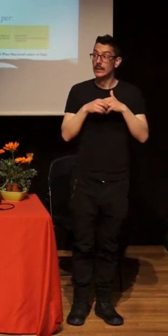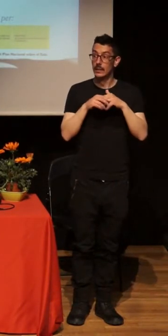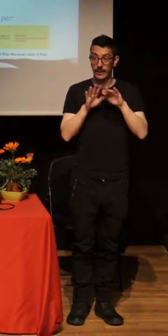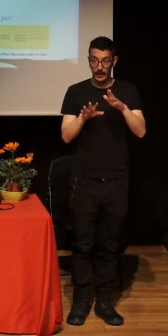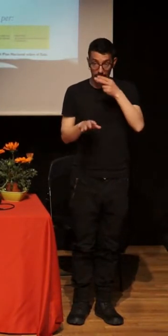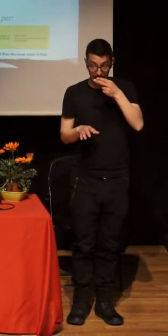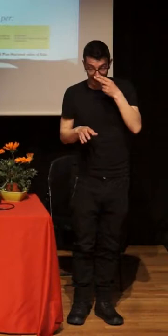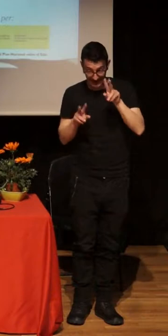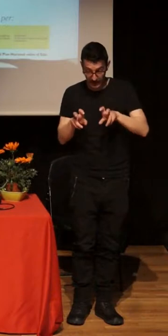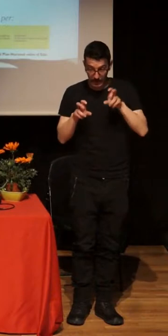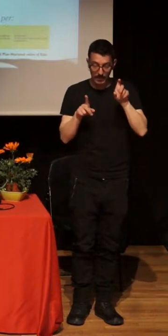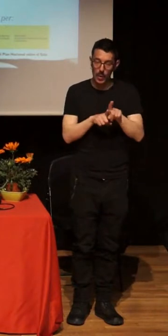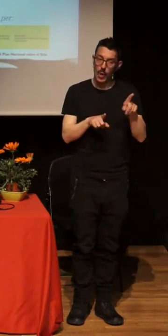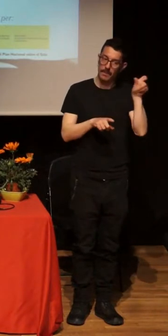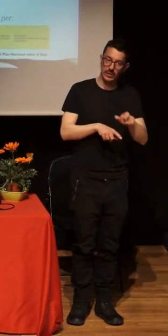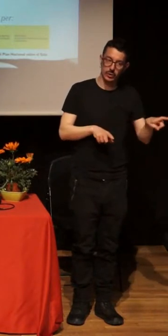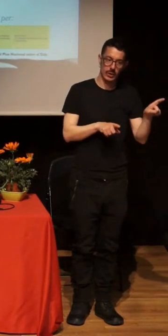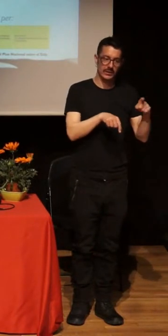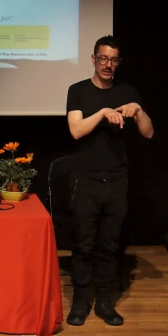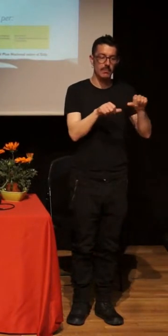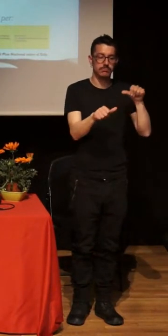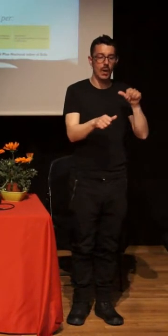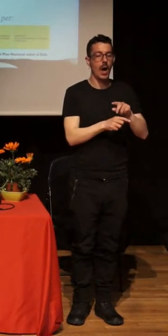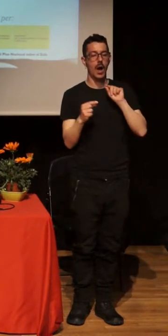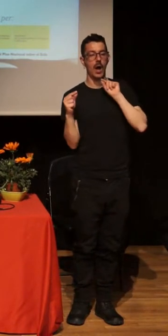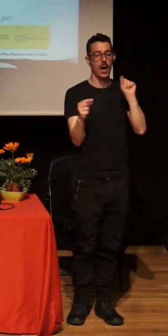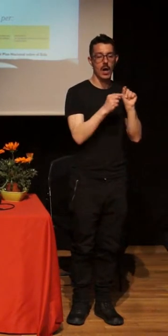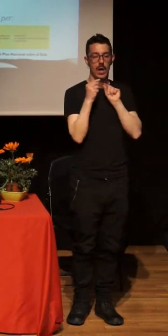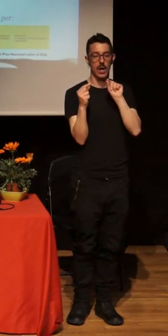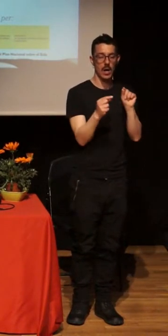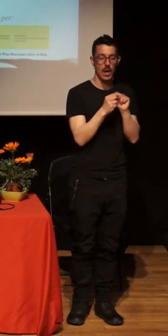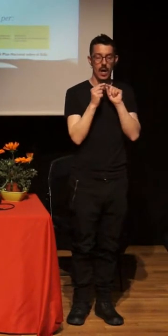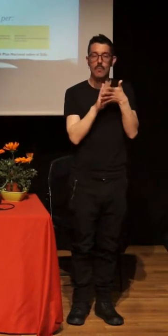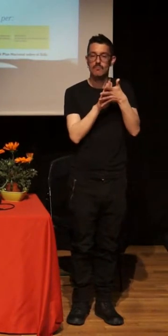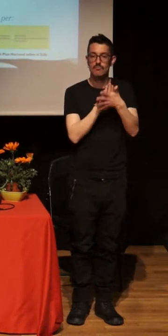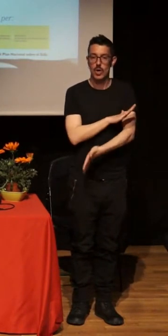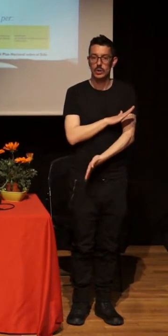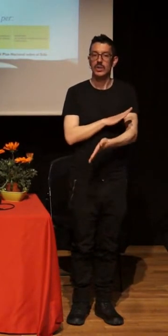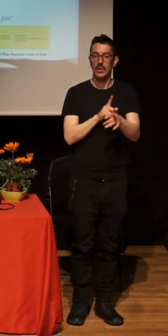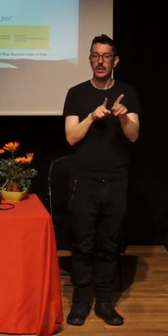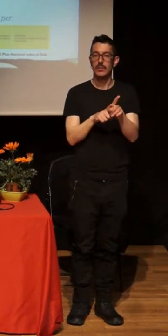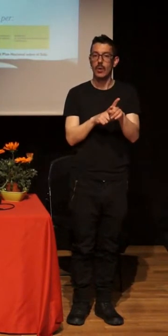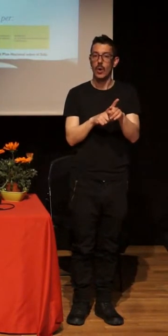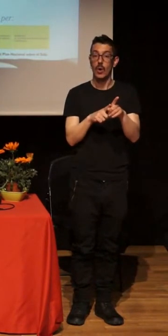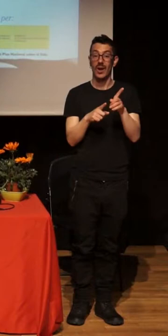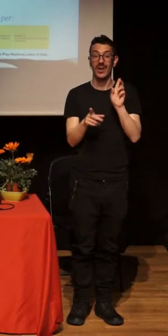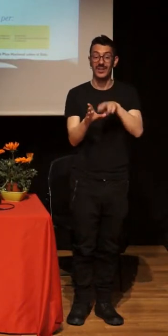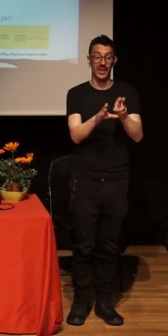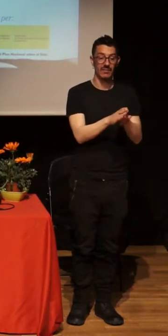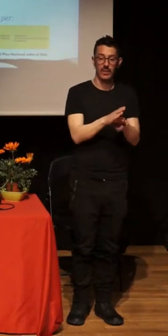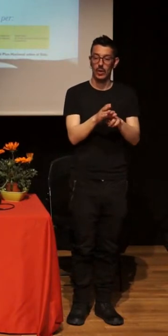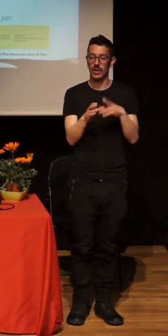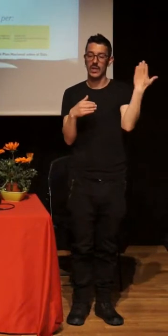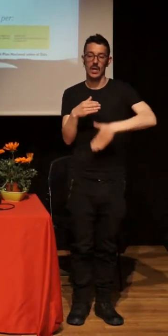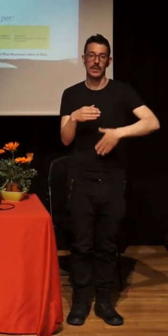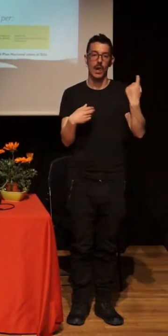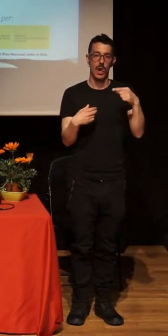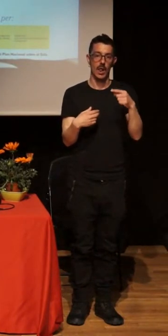llevábamos un cierto tiempo porque había una limitación evidente en la eficacia de los resultados de nuestras intervenciones. Además, si los jóvenes tenían la